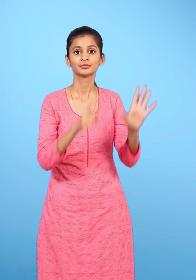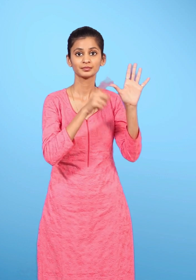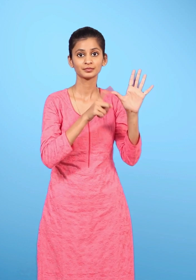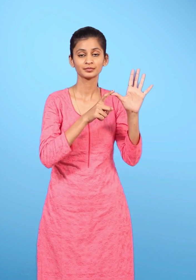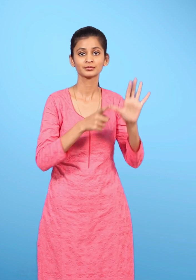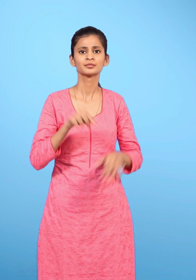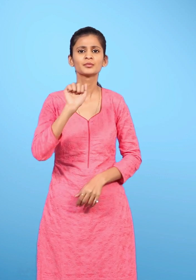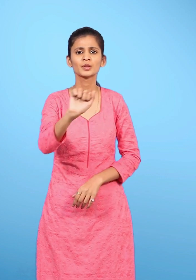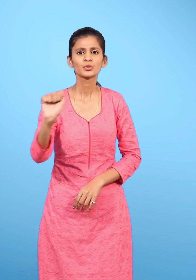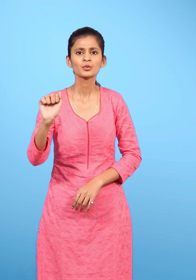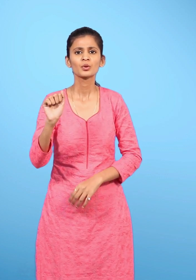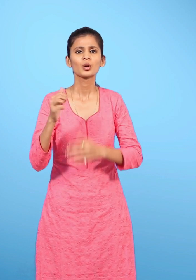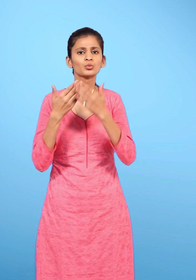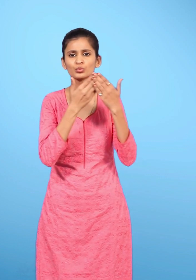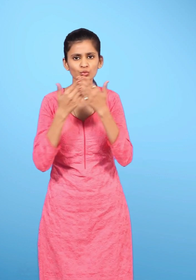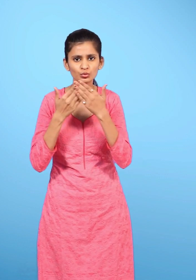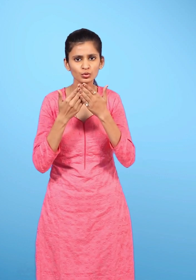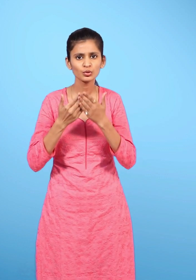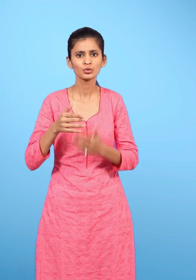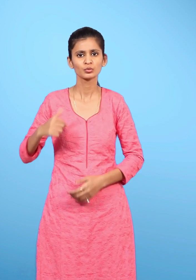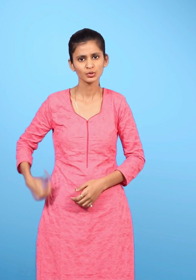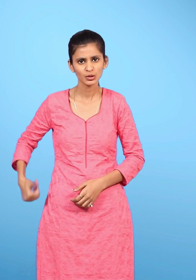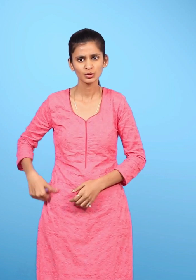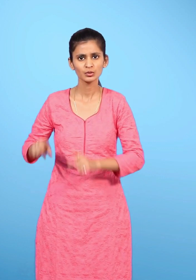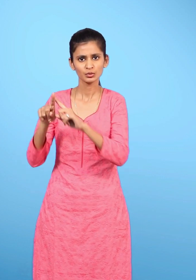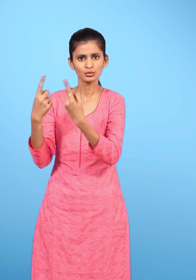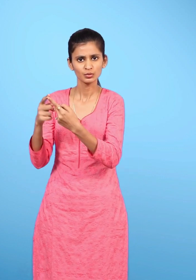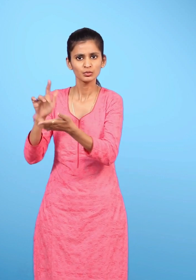तुम्हारे स्कूल में टॉयलेट की क्या वेवस्था है?